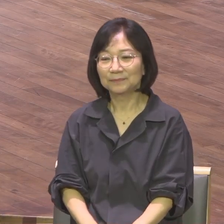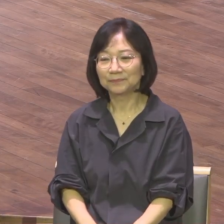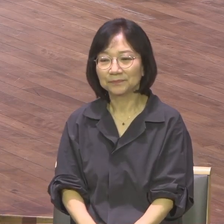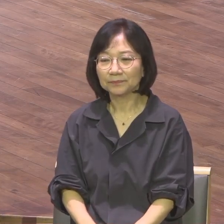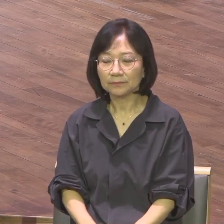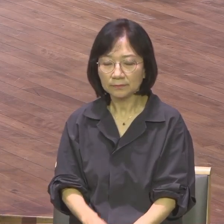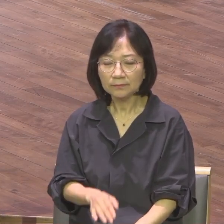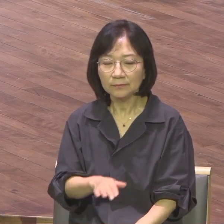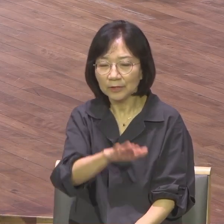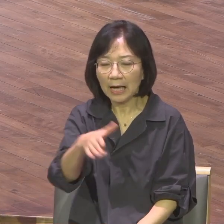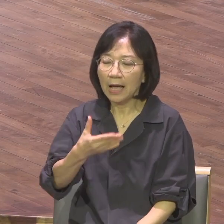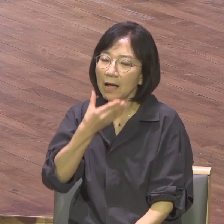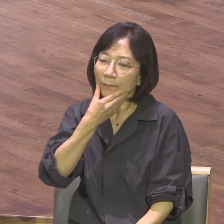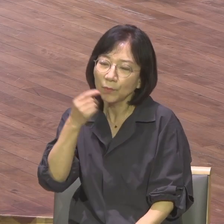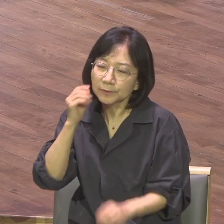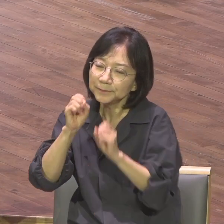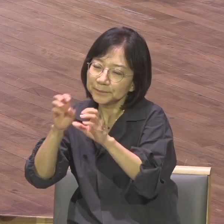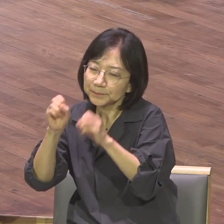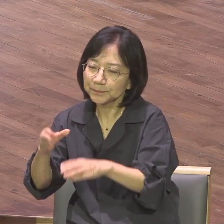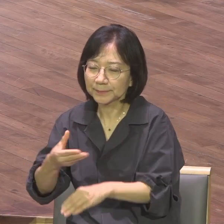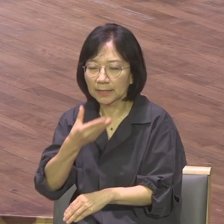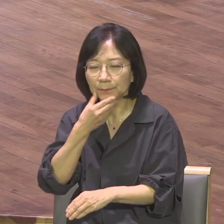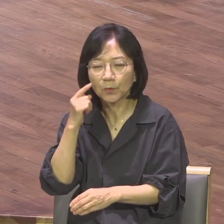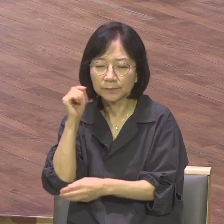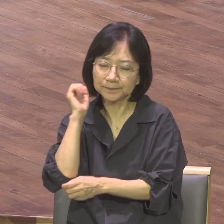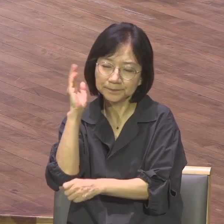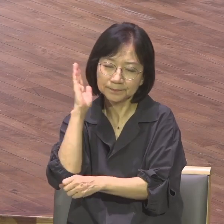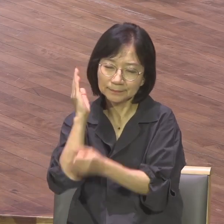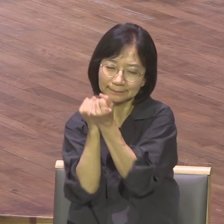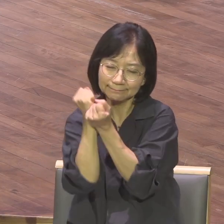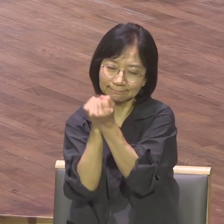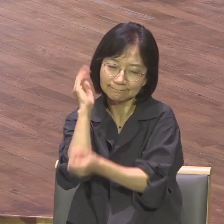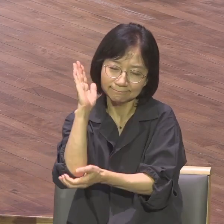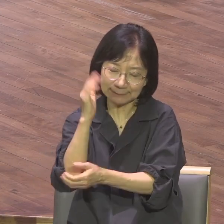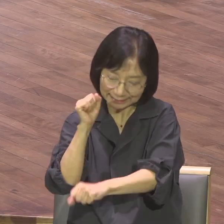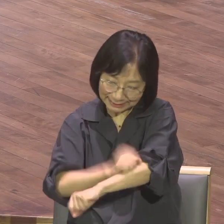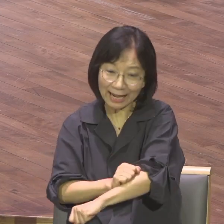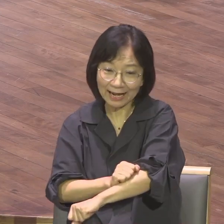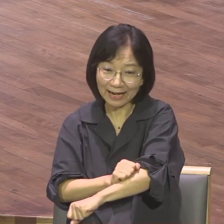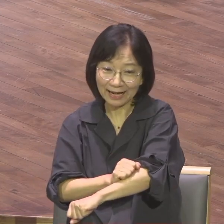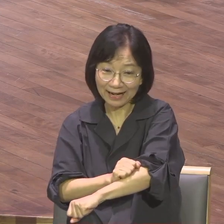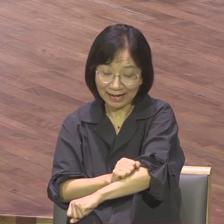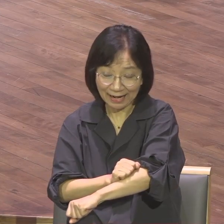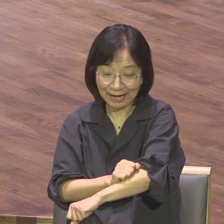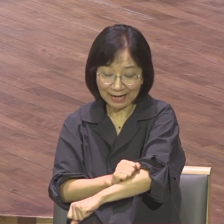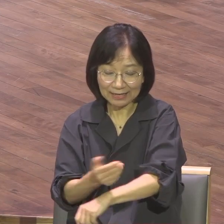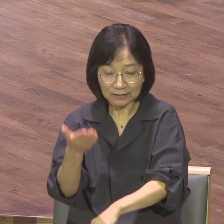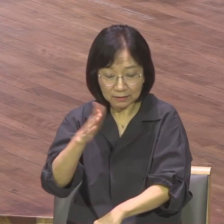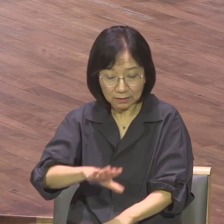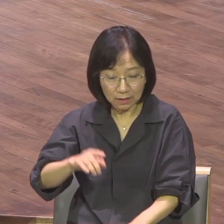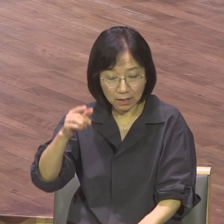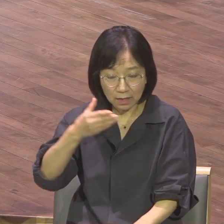말하고 복음을 포롬하지만 복음이 어떻게 이해되고 각인되고 뿌리 내리고 체질되어 있는지는